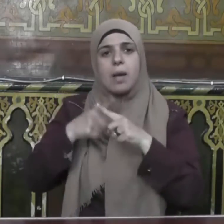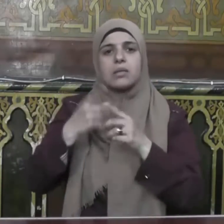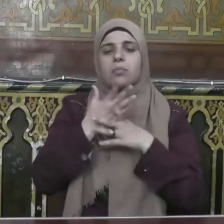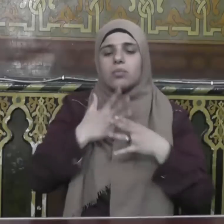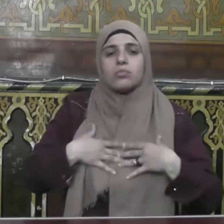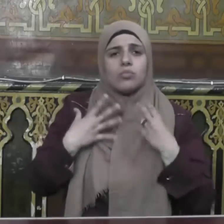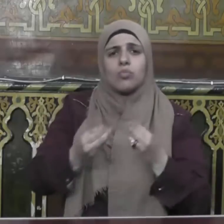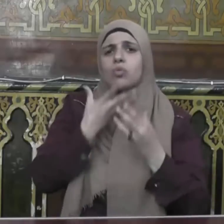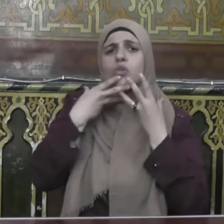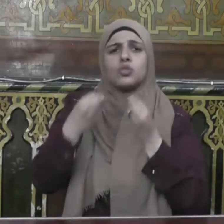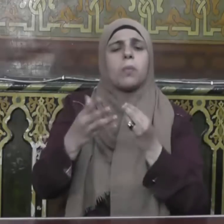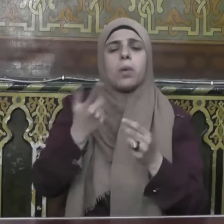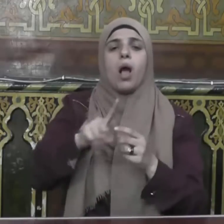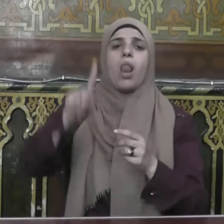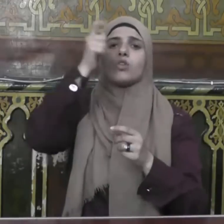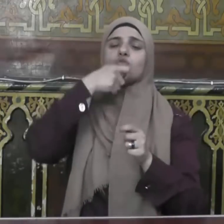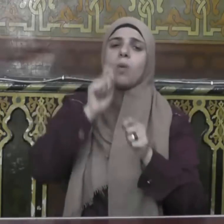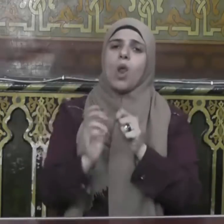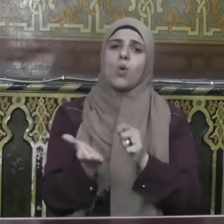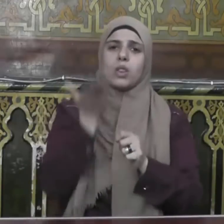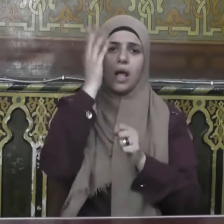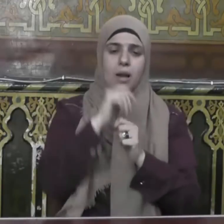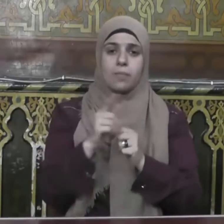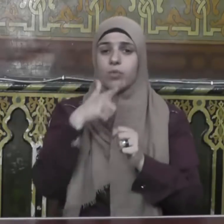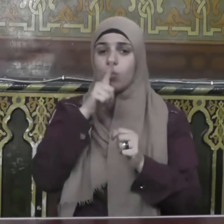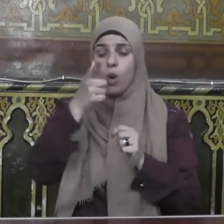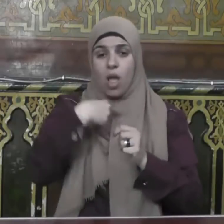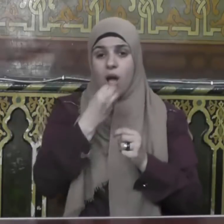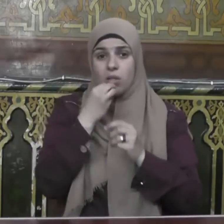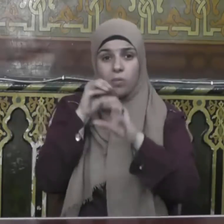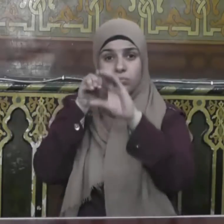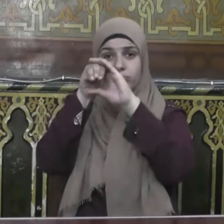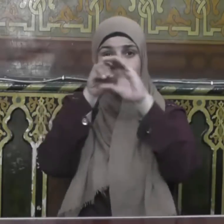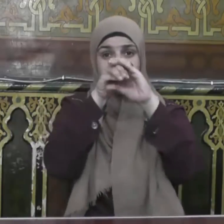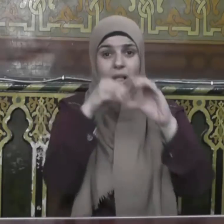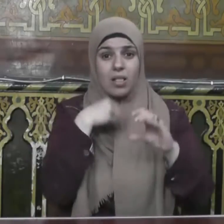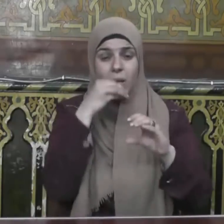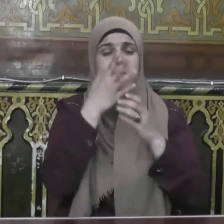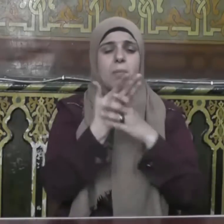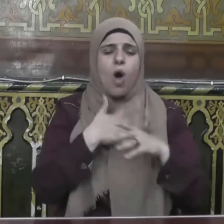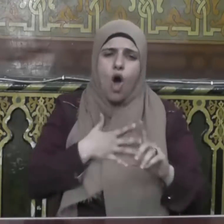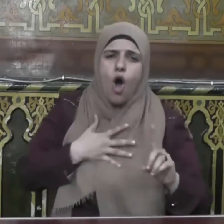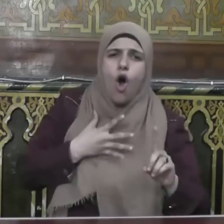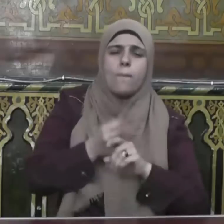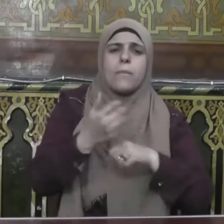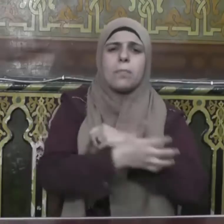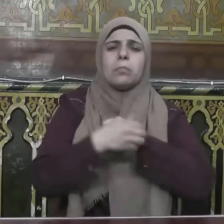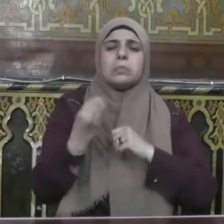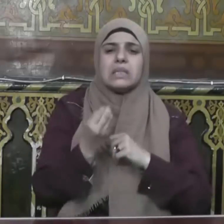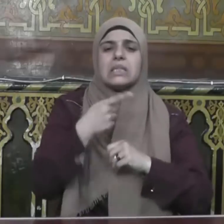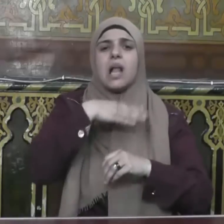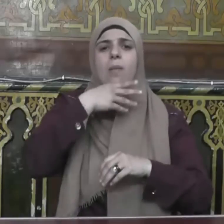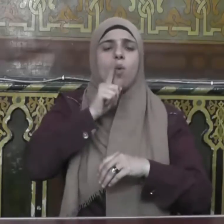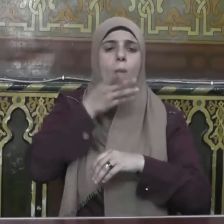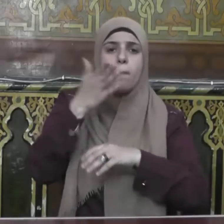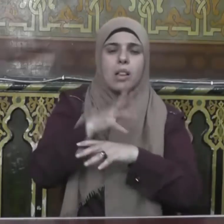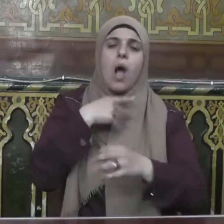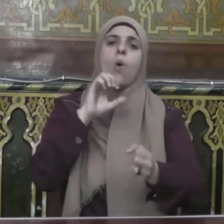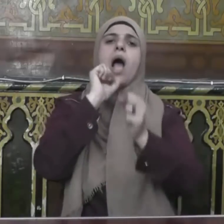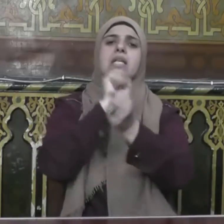وحده قال تعالى ويطعمون الطعام على حبه مسكينا ويتيما وأسيرا إنما